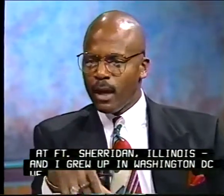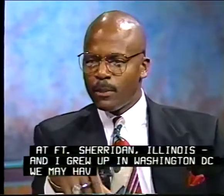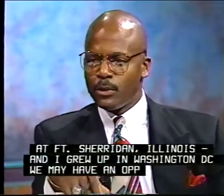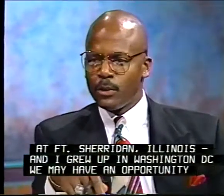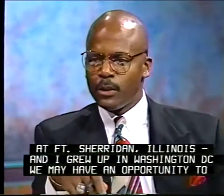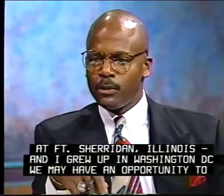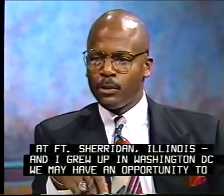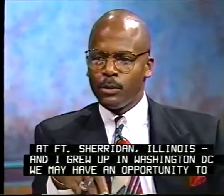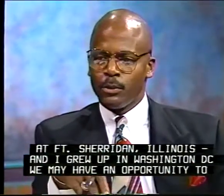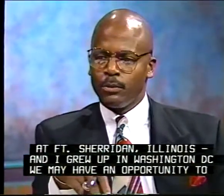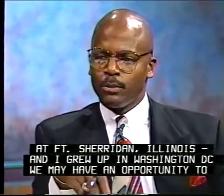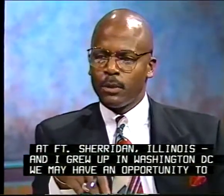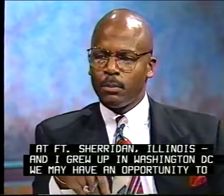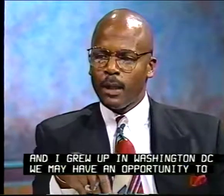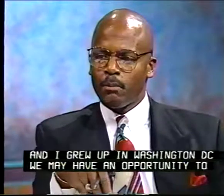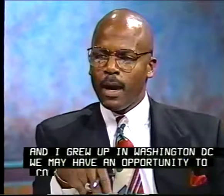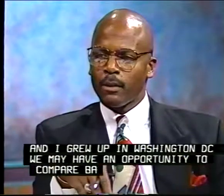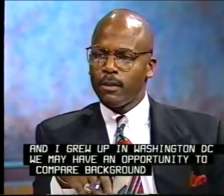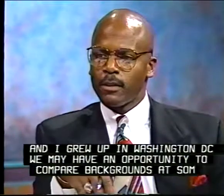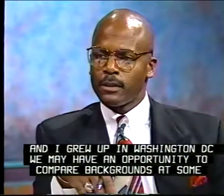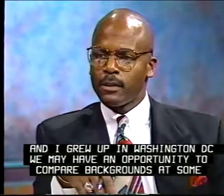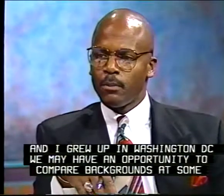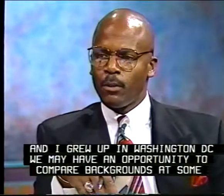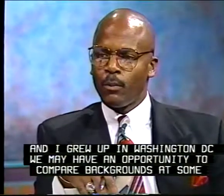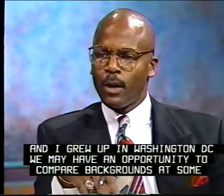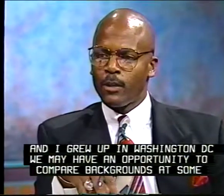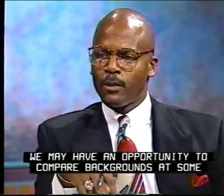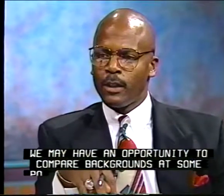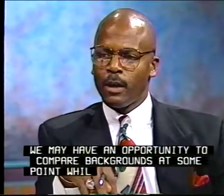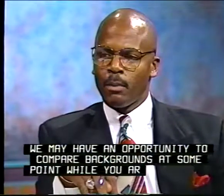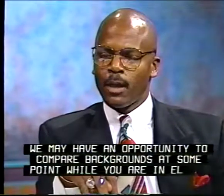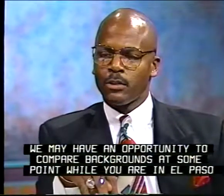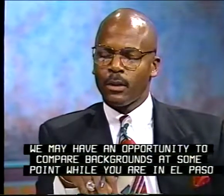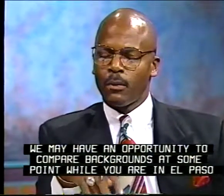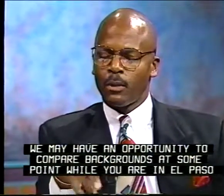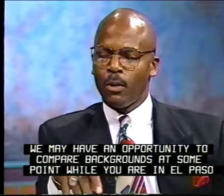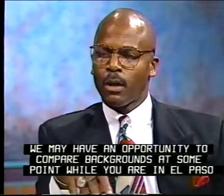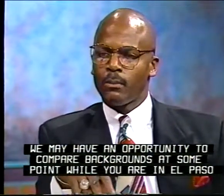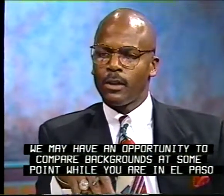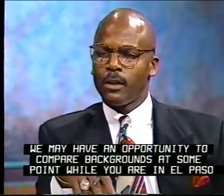opportunity to compare backgrounds at some point while you're in El Paso. And I want to welcome you here.